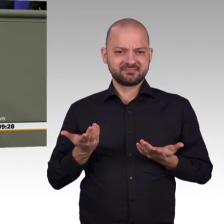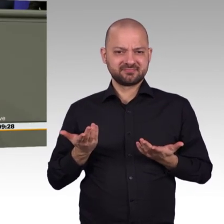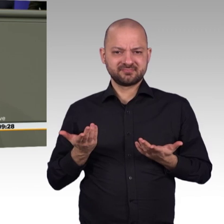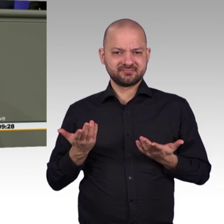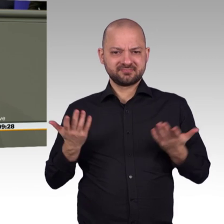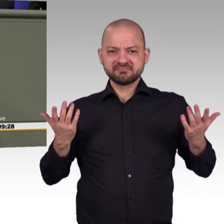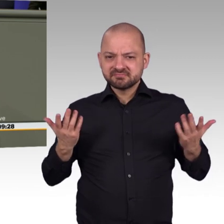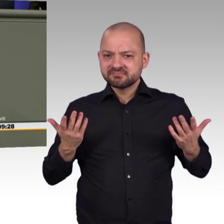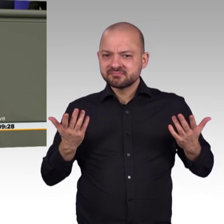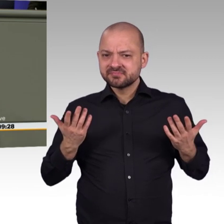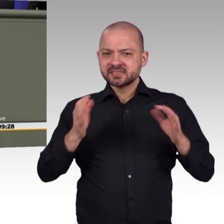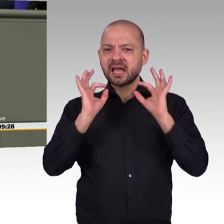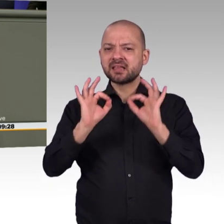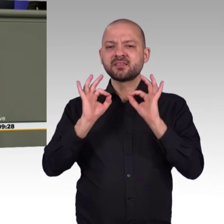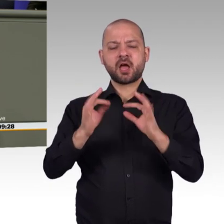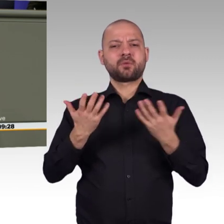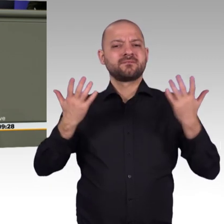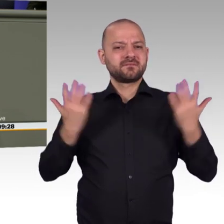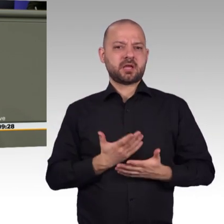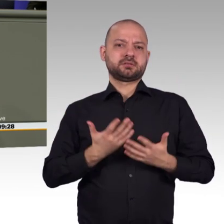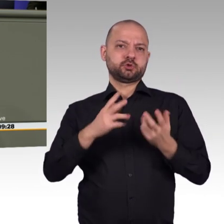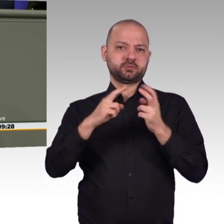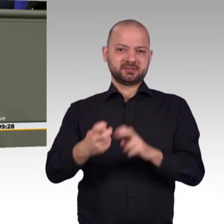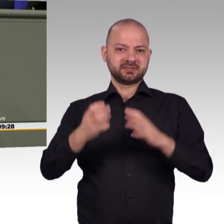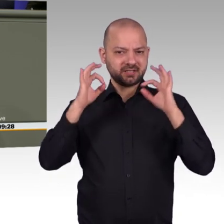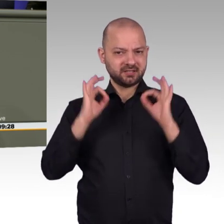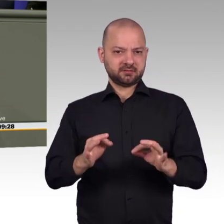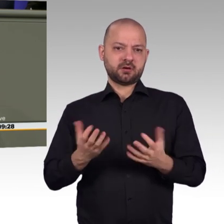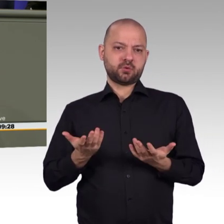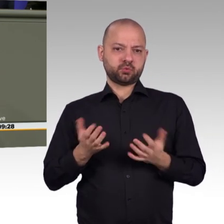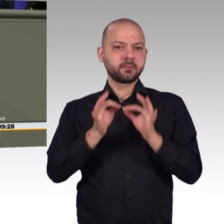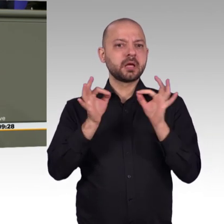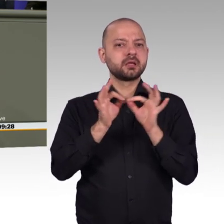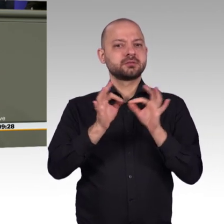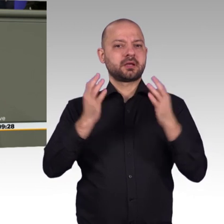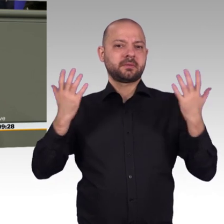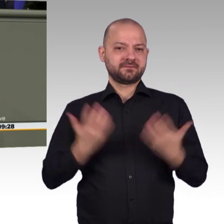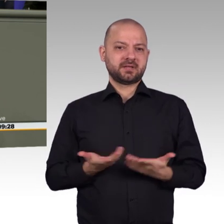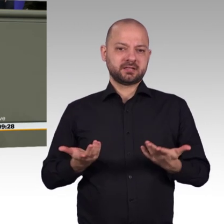Abtreibungen weiß er nämlich ganz genau, wie viel Geld in welcher Zeit er ausgeben will. Übrigens fünf Millionen in drei Jahren.